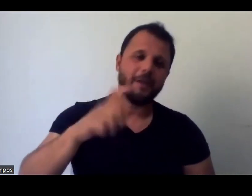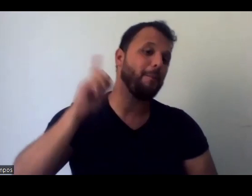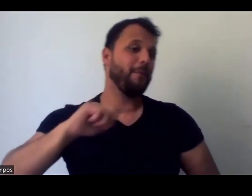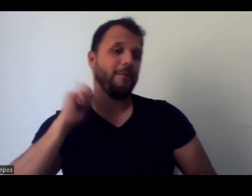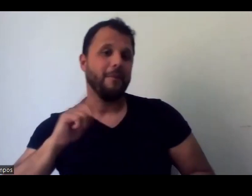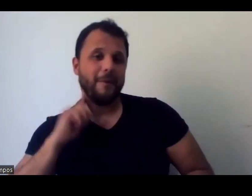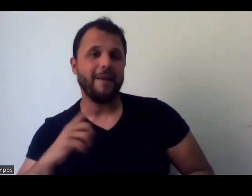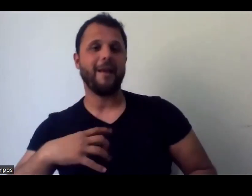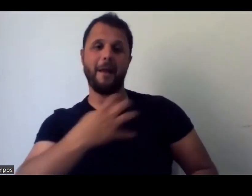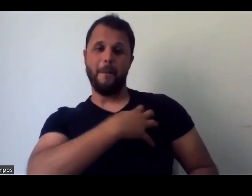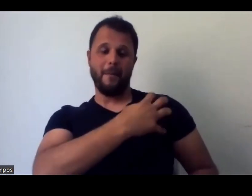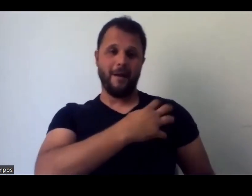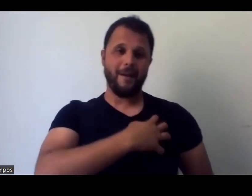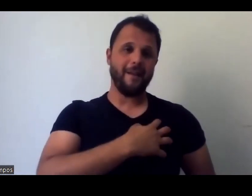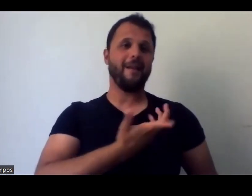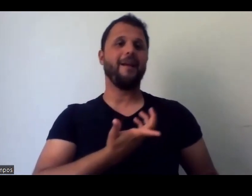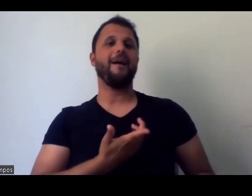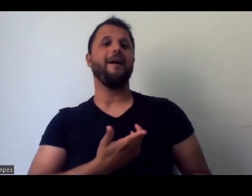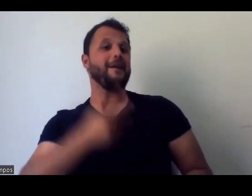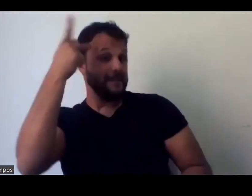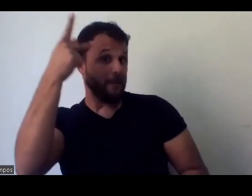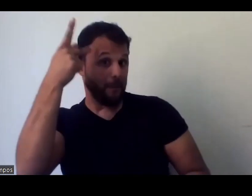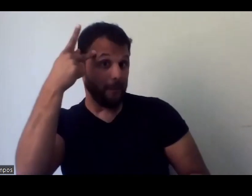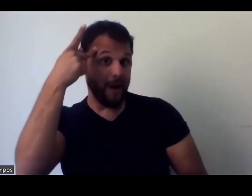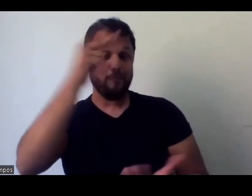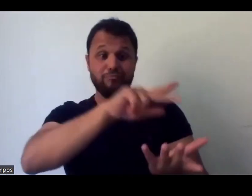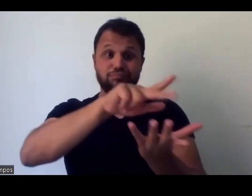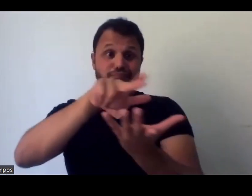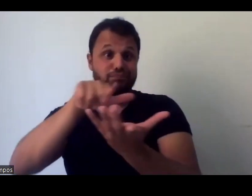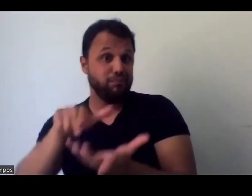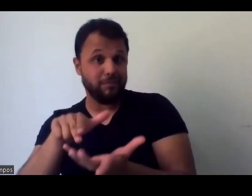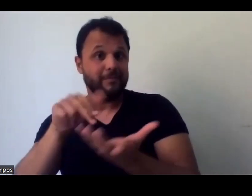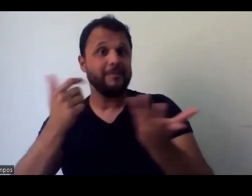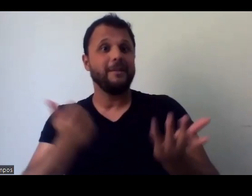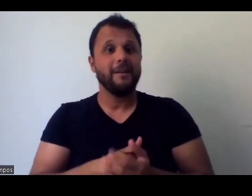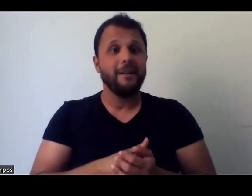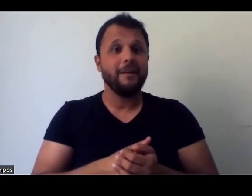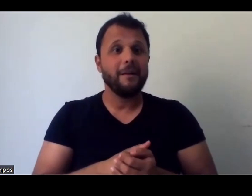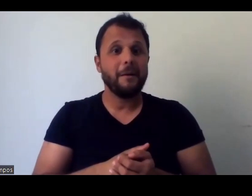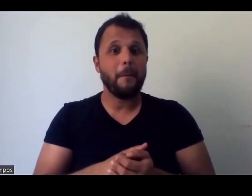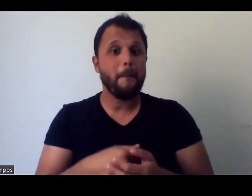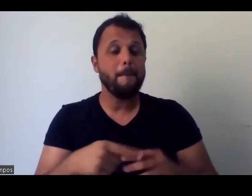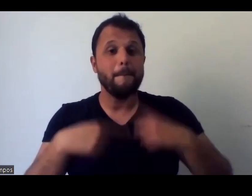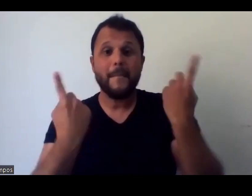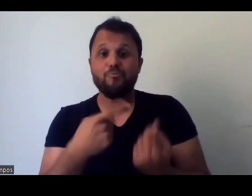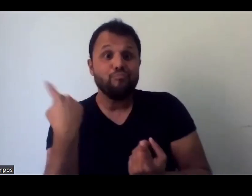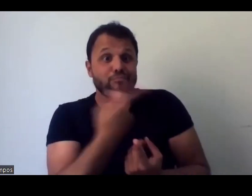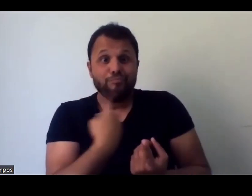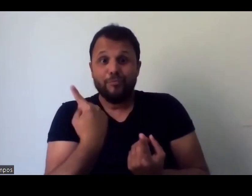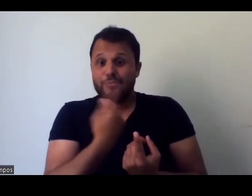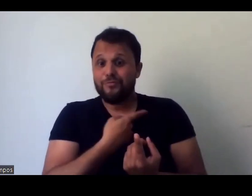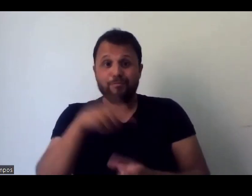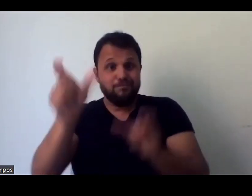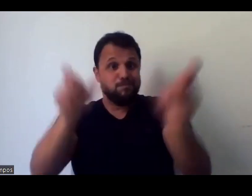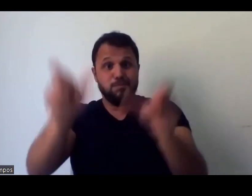Paulo, né, e por aí vai, temos muitos outros lugares para alcançar, mas acaba que somos muitos também, e sentir isso